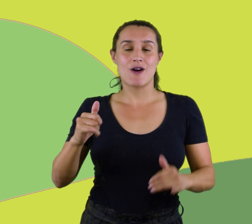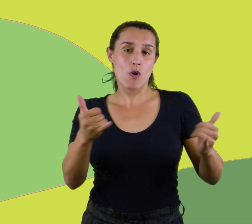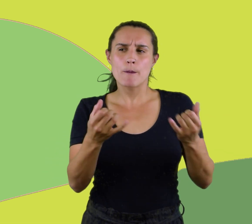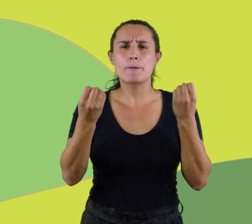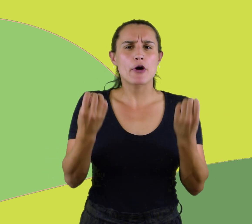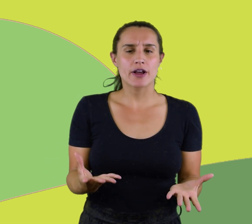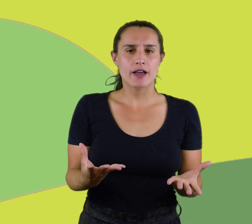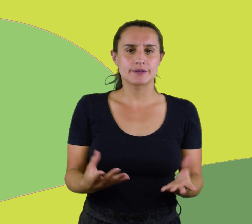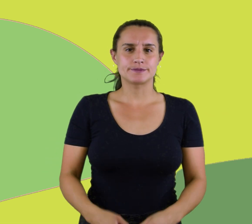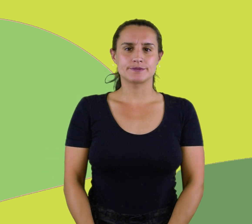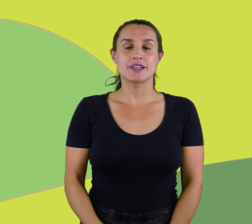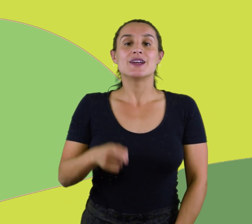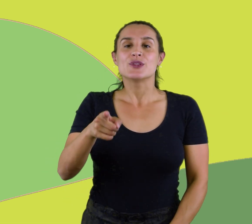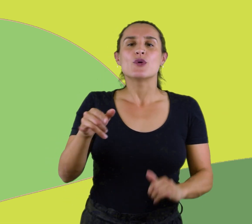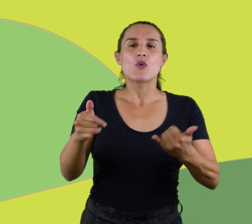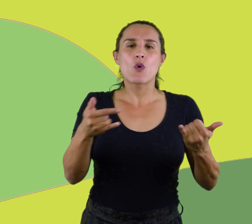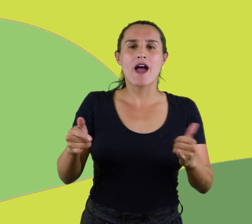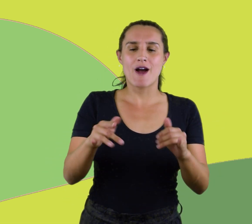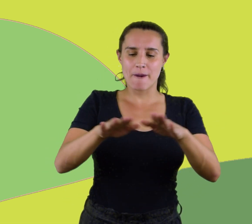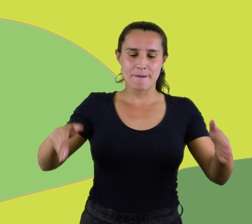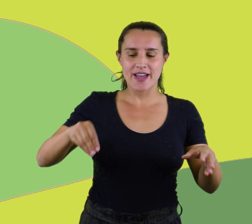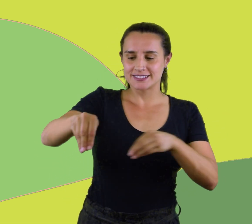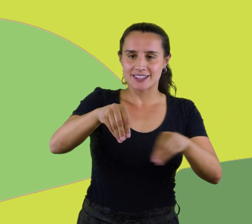¿Qué juegos de mesas conoces que favorezcan la agilidad mental?